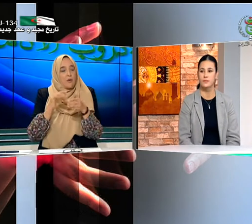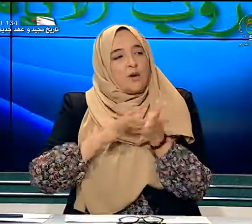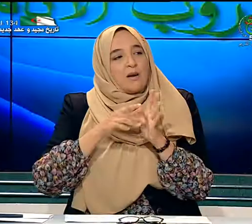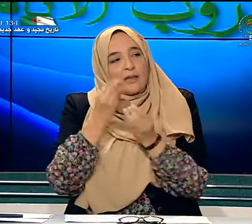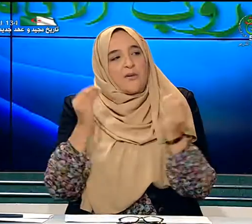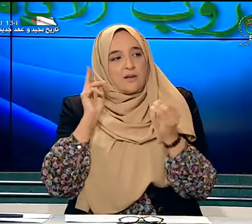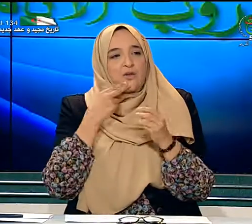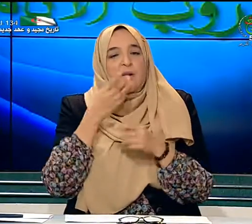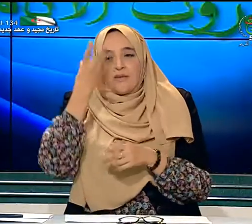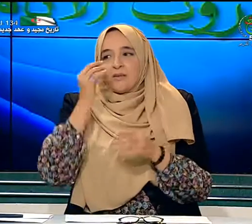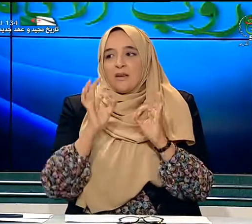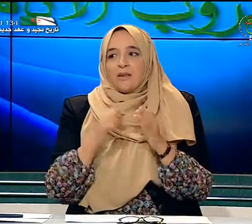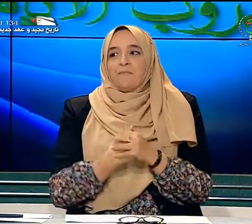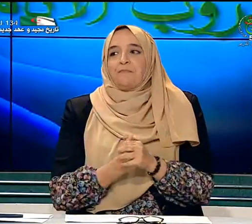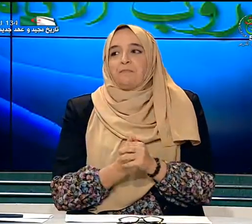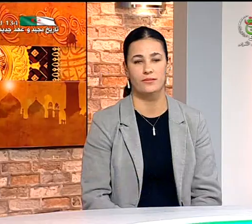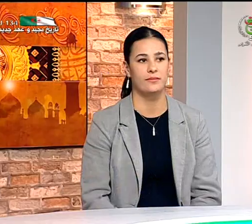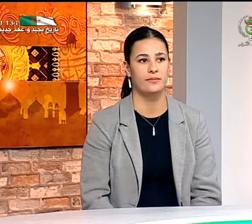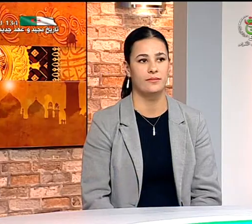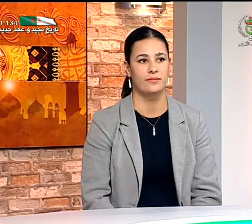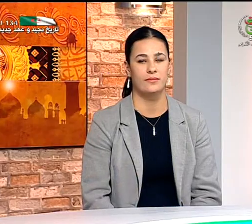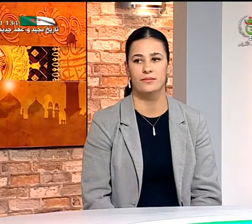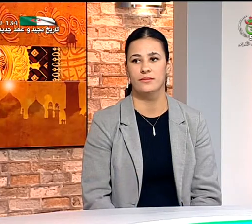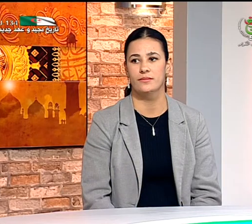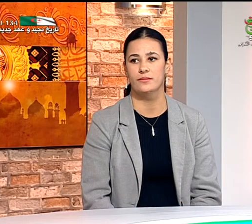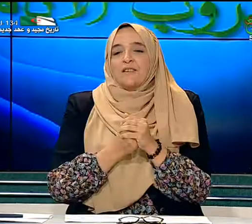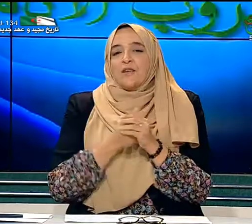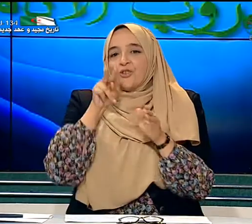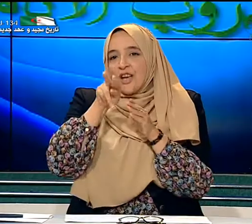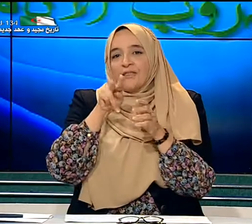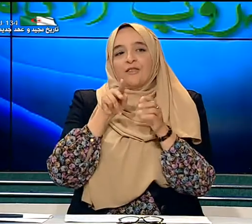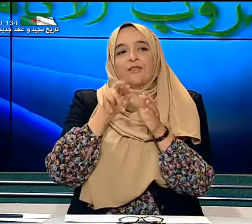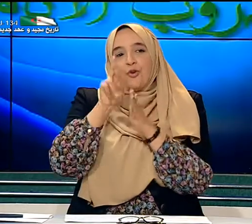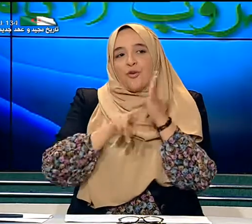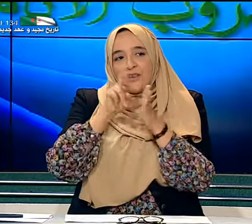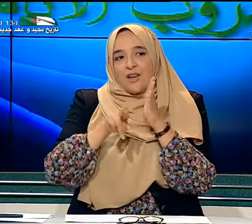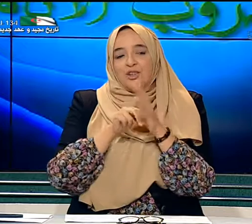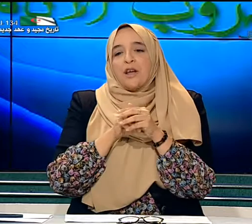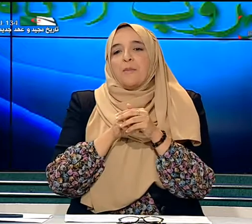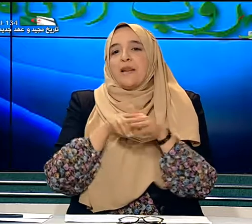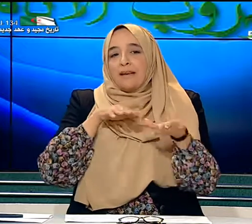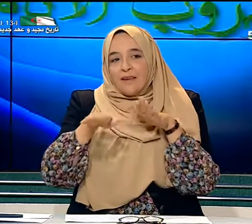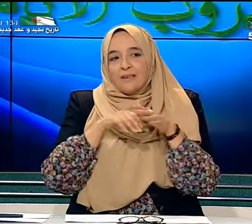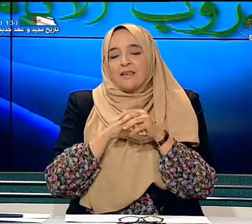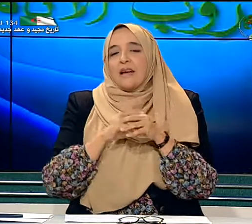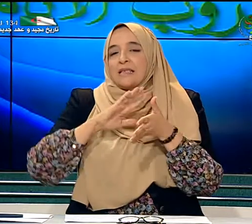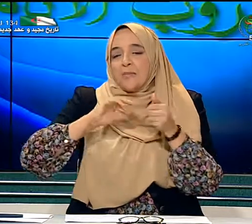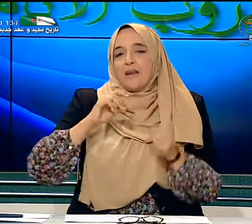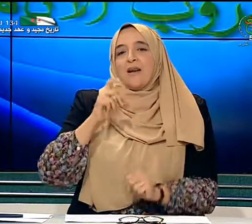كل الأطفال الصم أفهم ذلك الآن سنشاهد روبرتاج من إعداد الزميلة